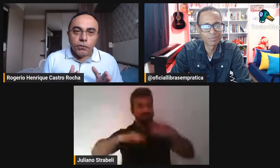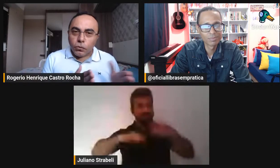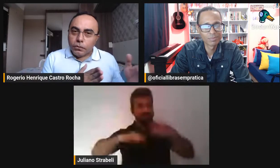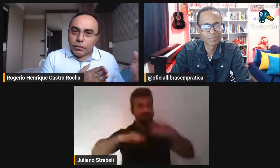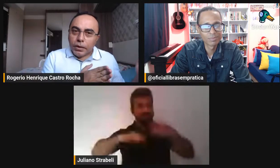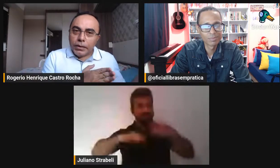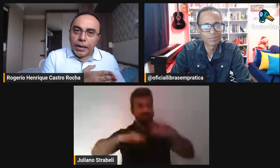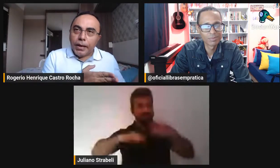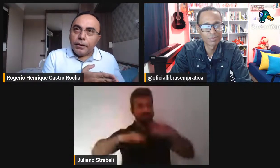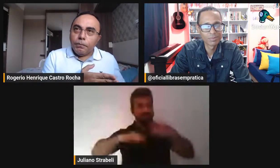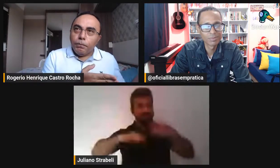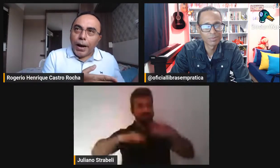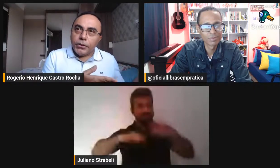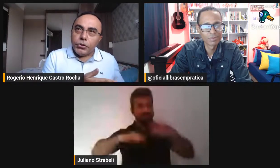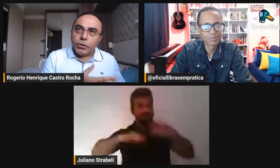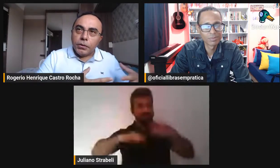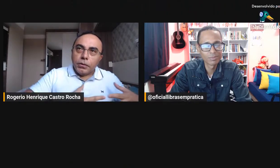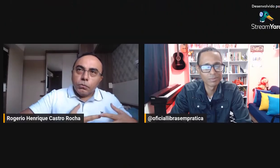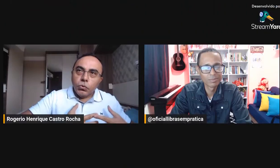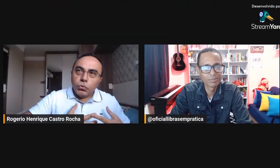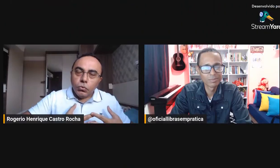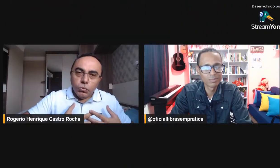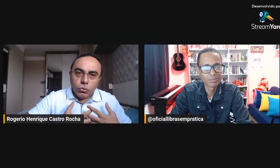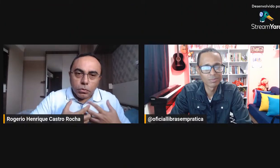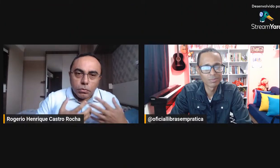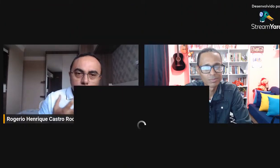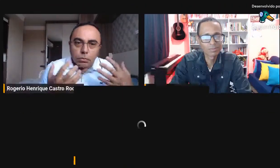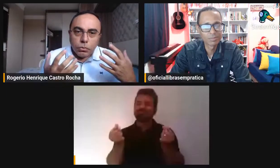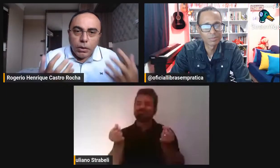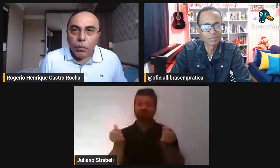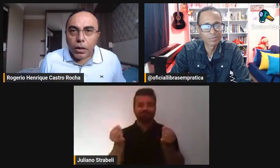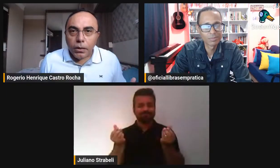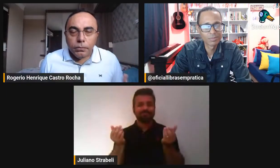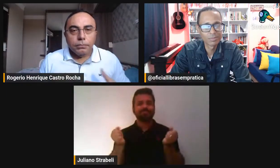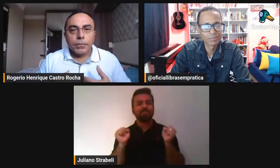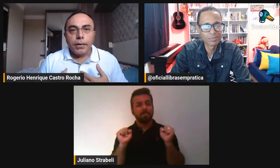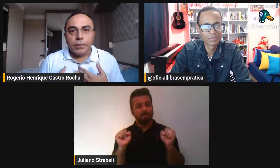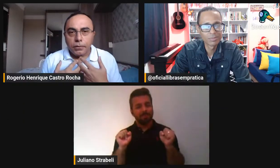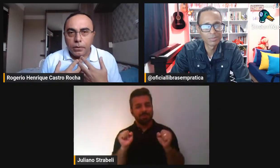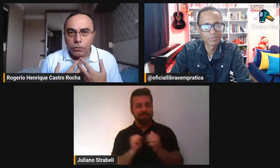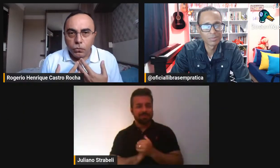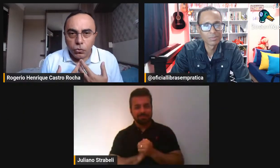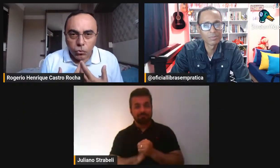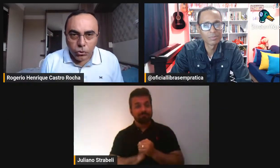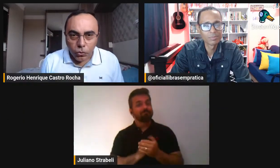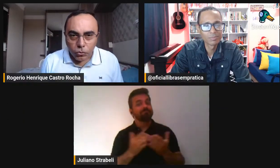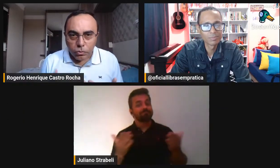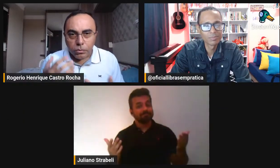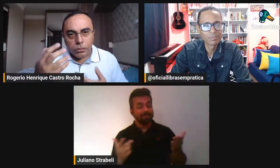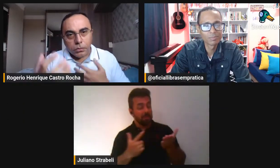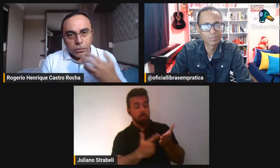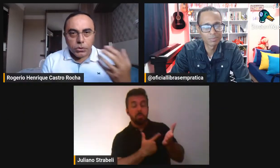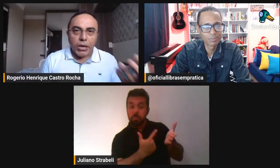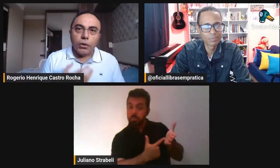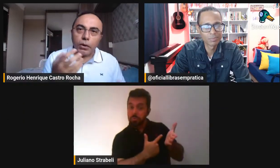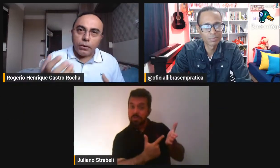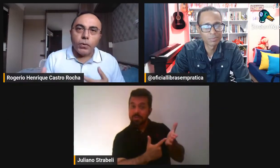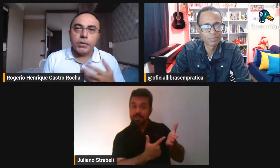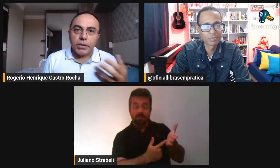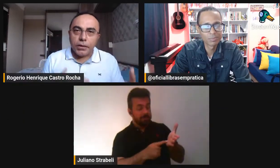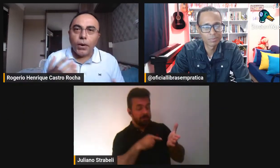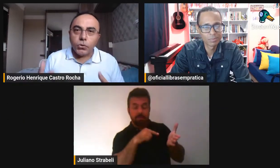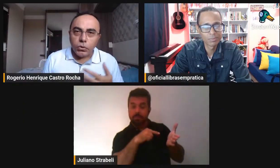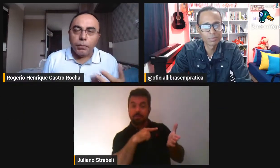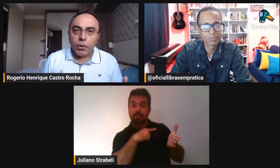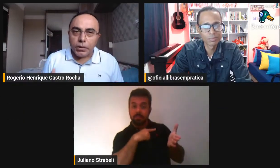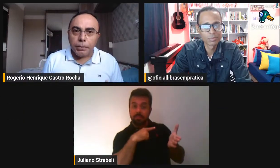E o livro, ele é parte muito contemporânea, tem muito conteúdo que dialoga